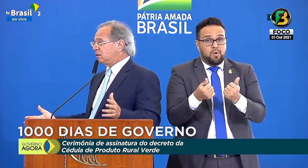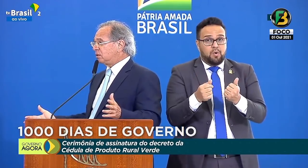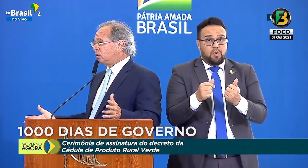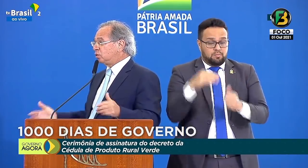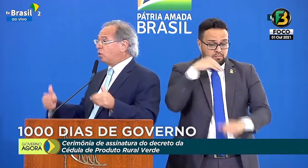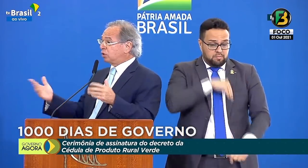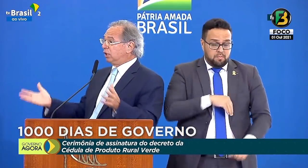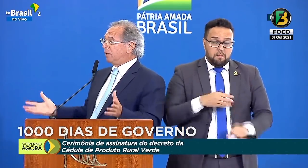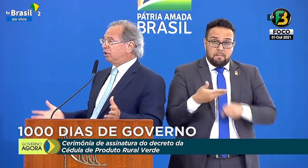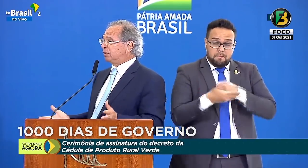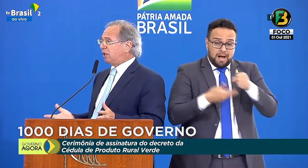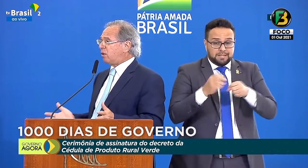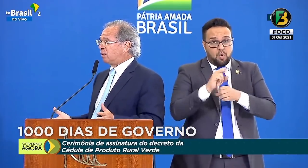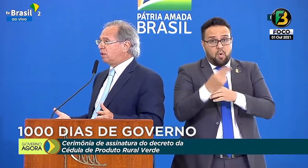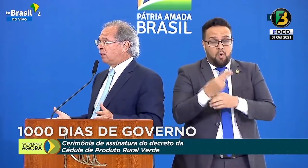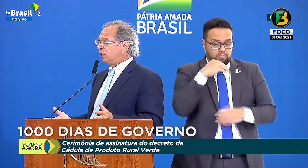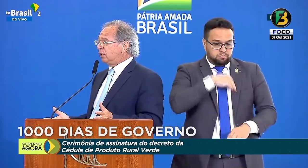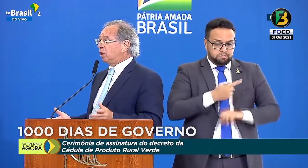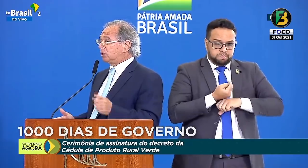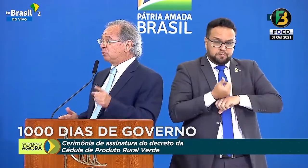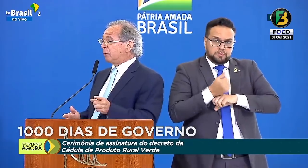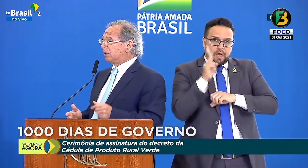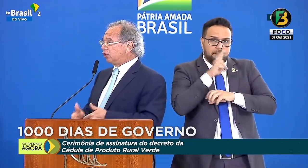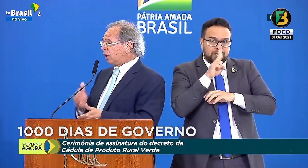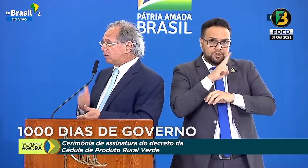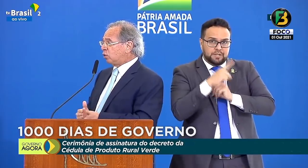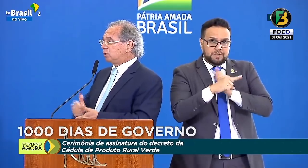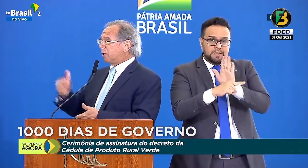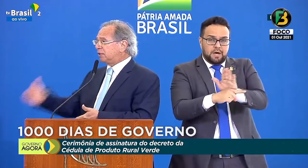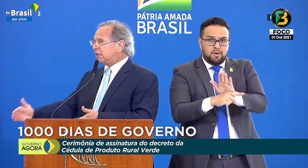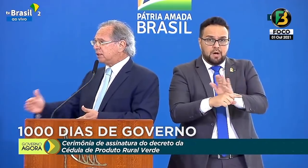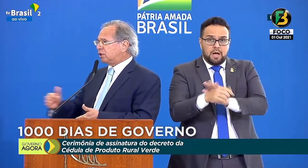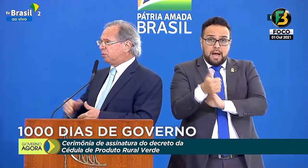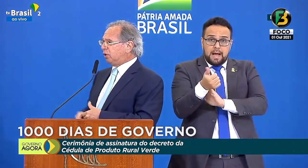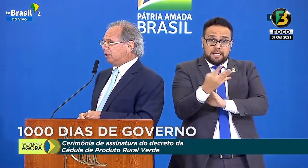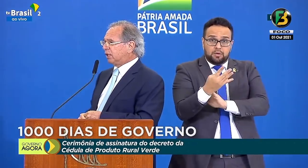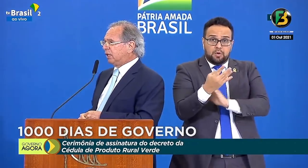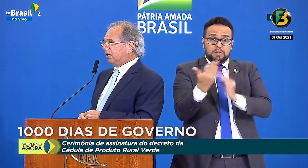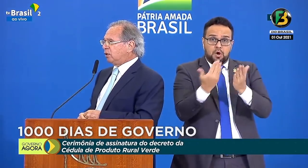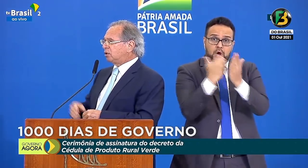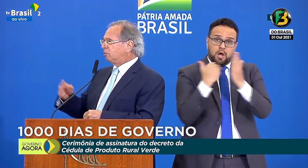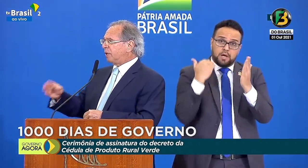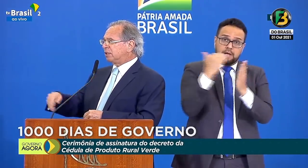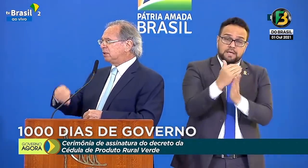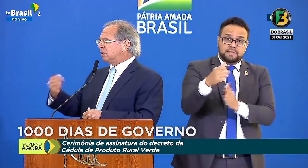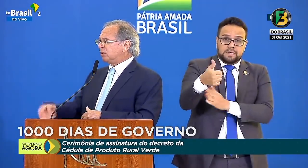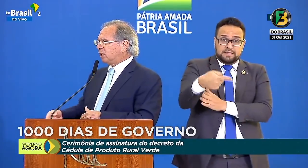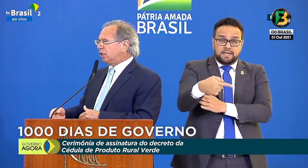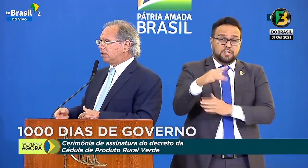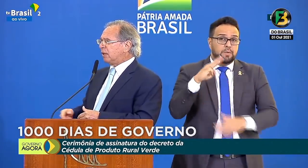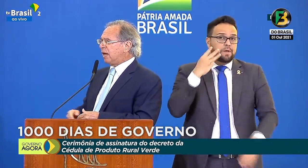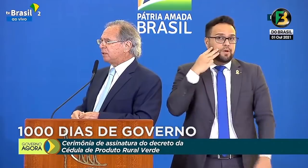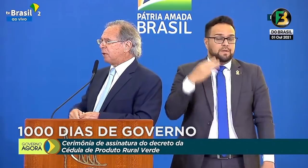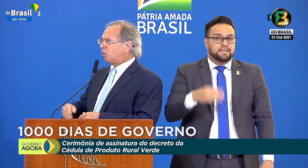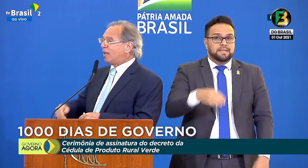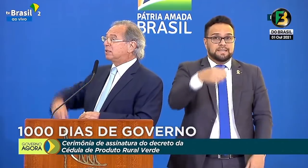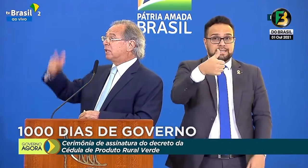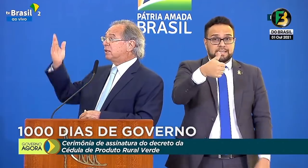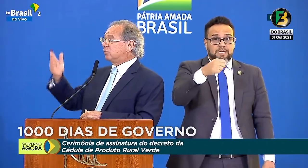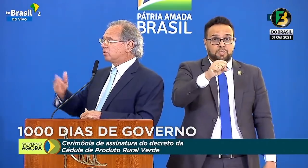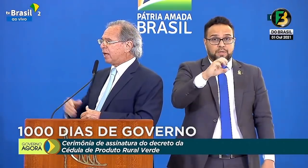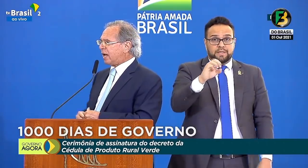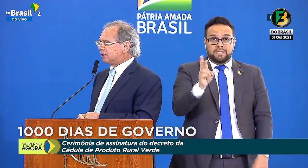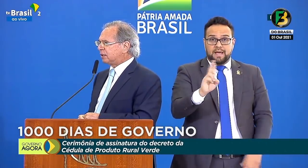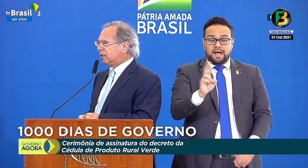básica, ou do auxílio emergencial, e nós estamos passando de 14 para 17 milhões, e nós estamos passando de 180 reais para